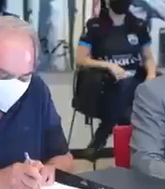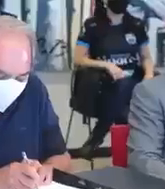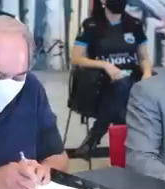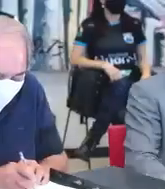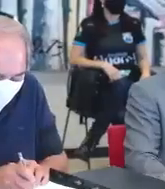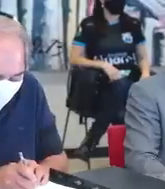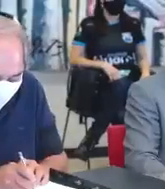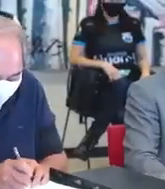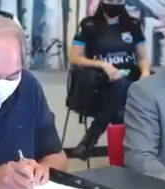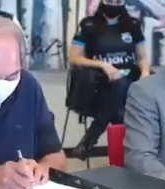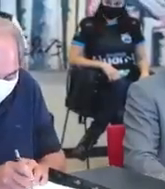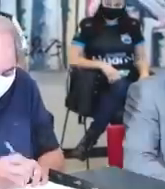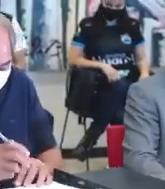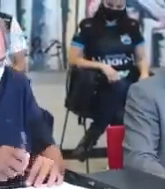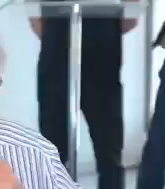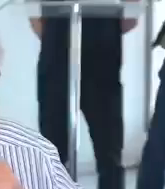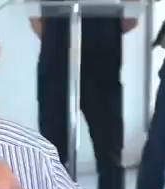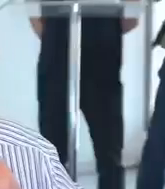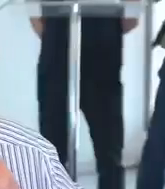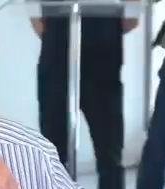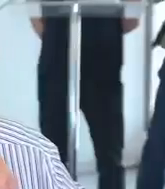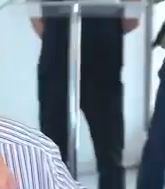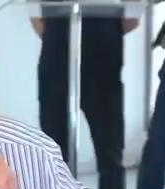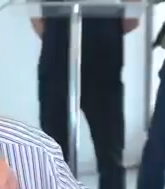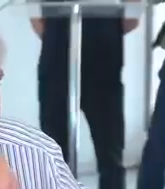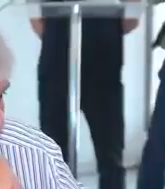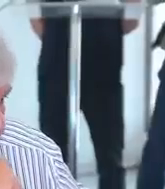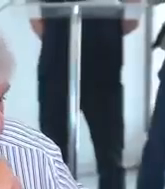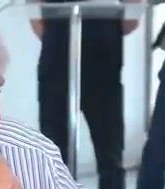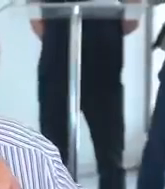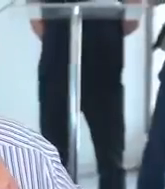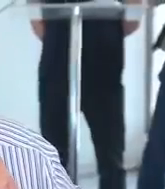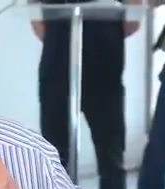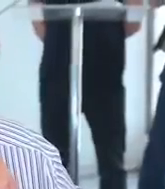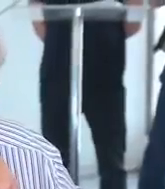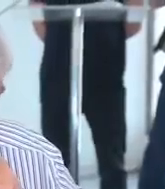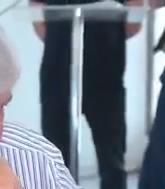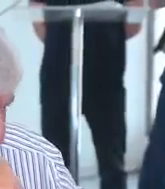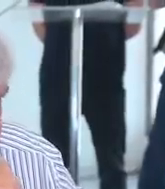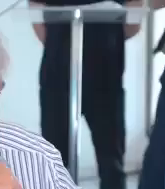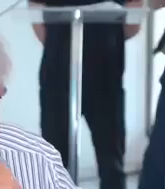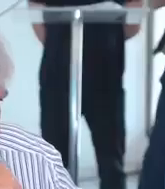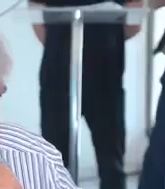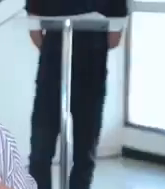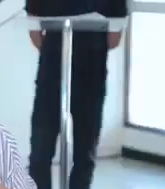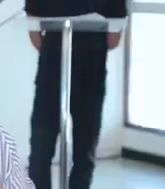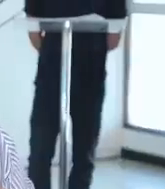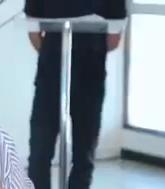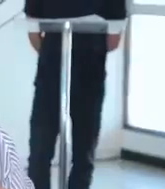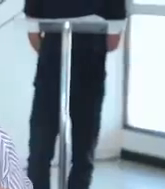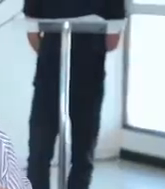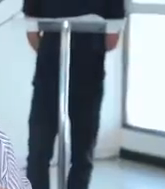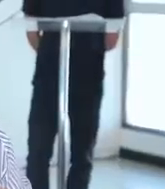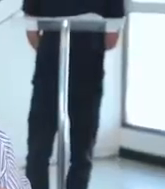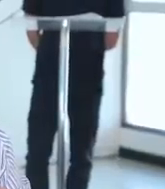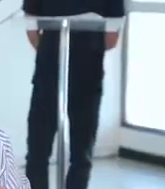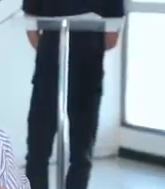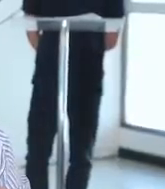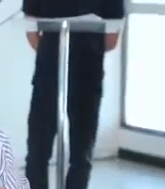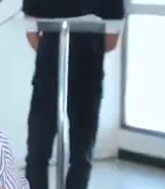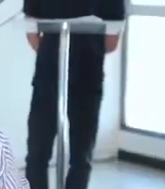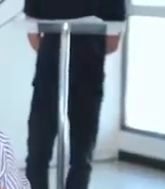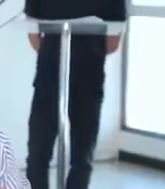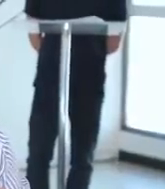O que ela vai ter que funcionar e vai ter que dar resultados acabou aquela época vocês